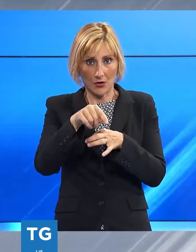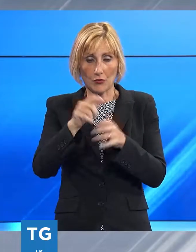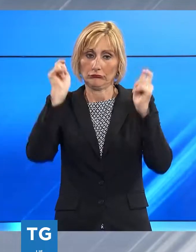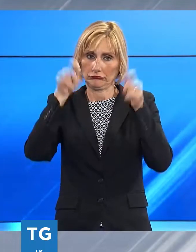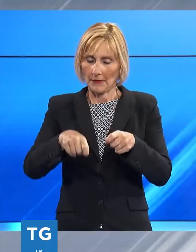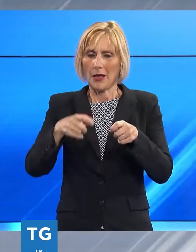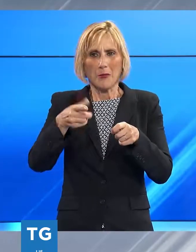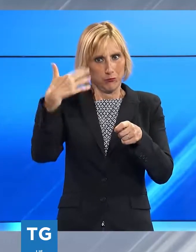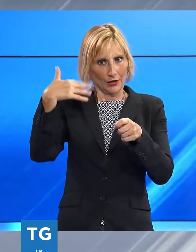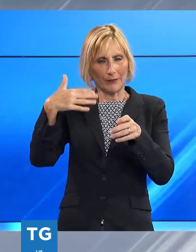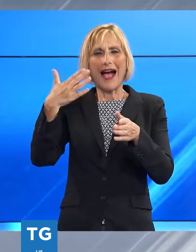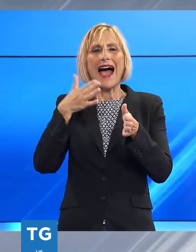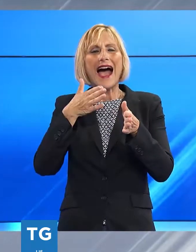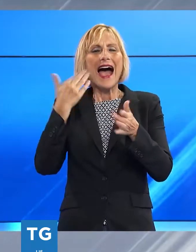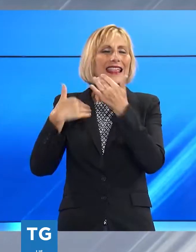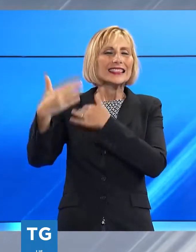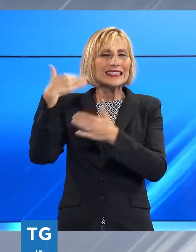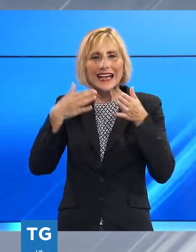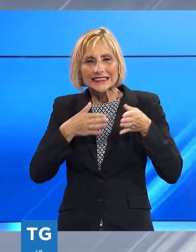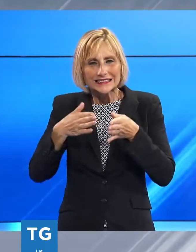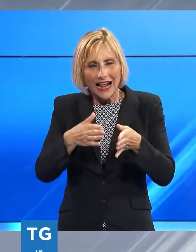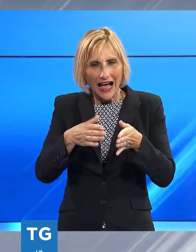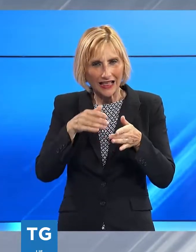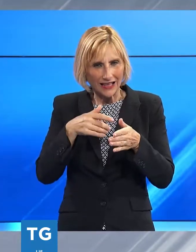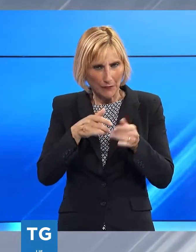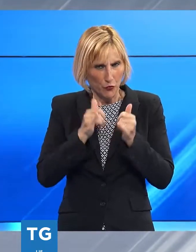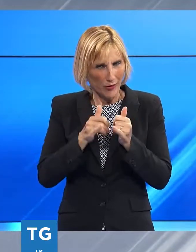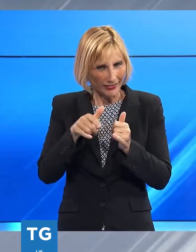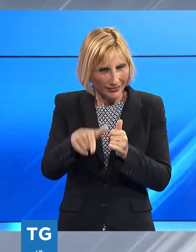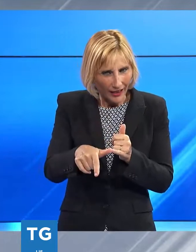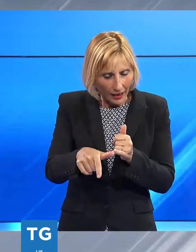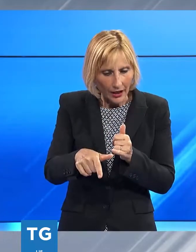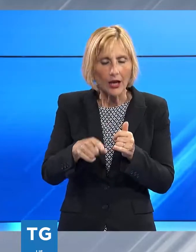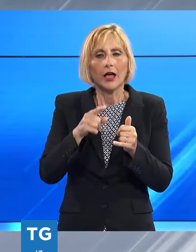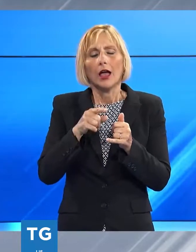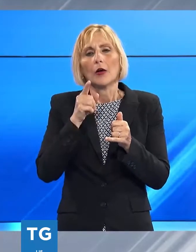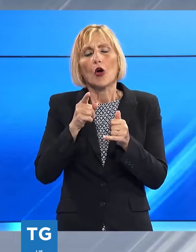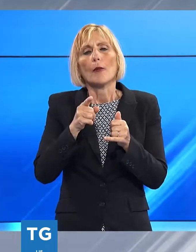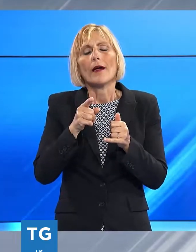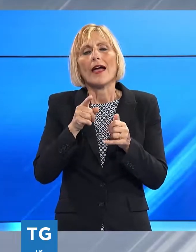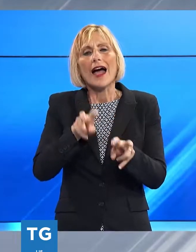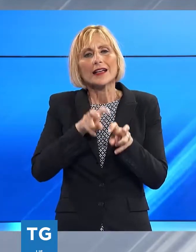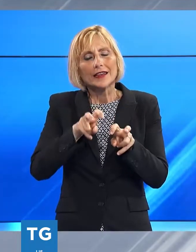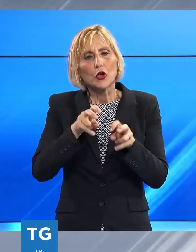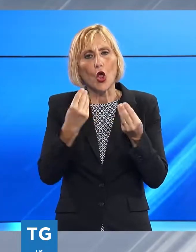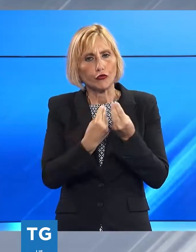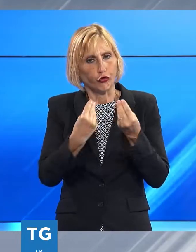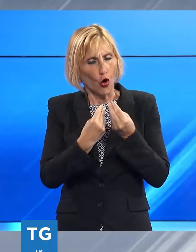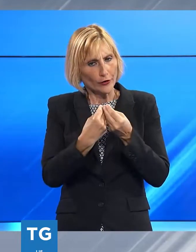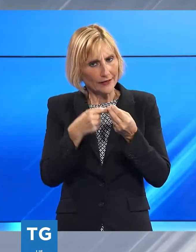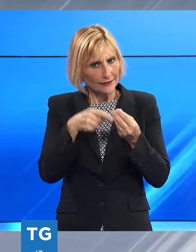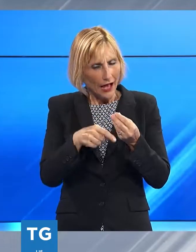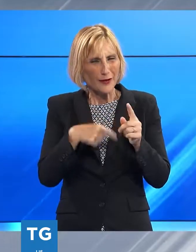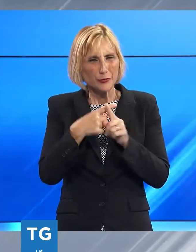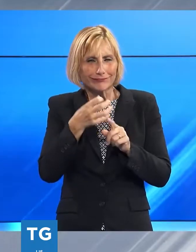mulattiera per poter portare sia al turismo ma anche agricolo forestale poi più che altro c'era un antico